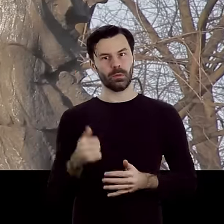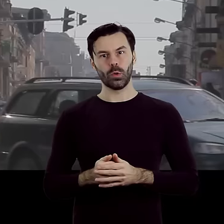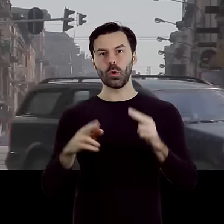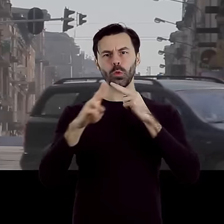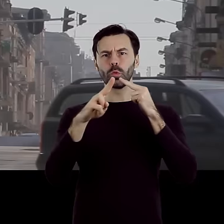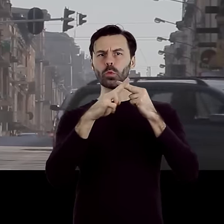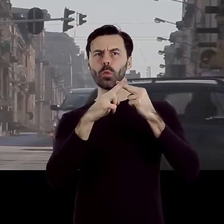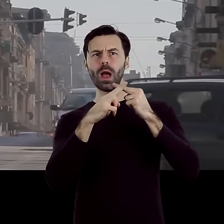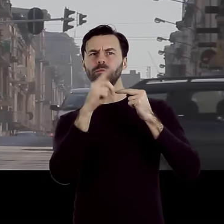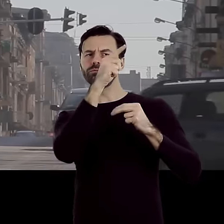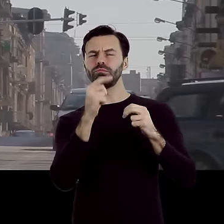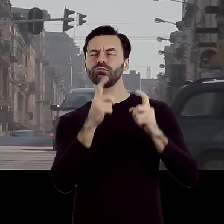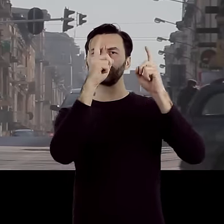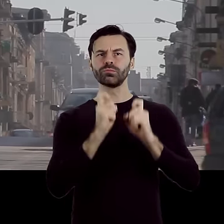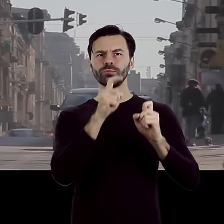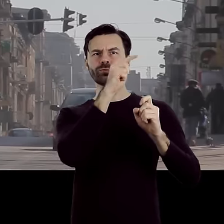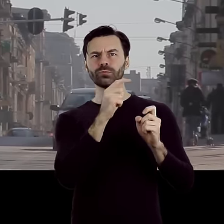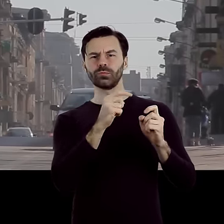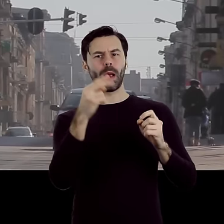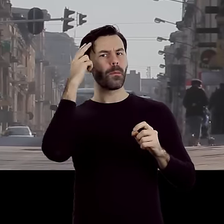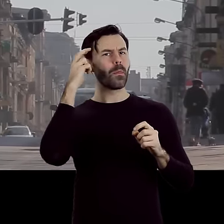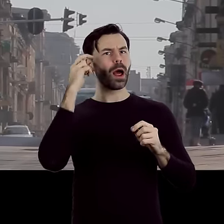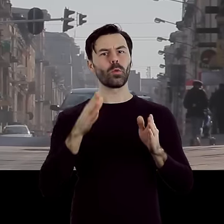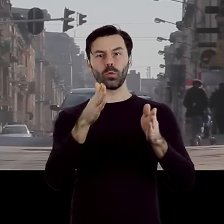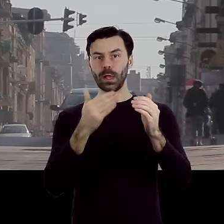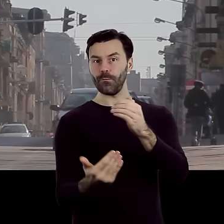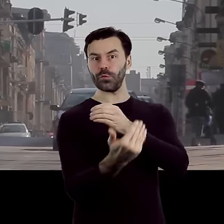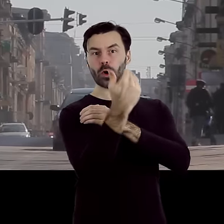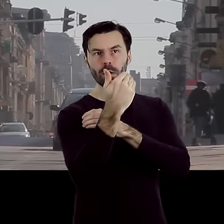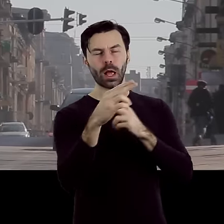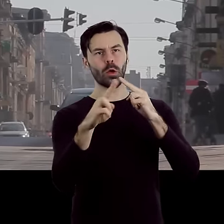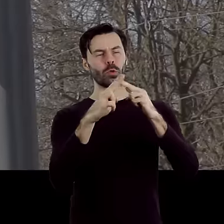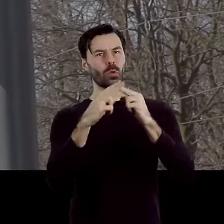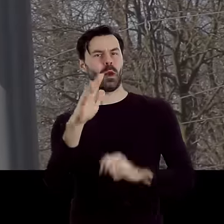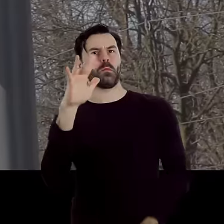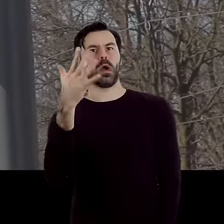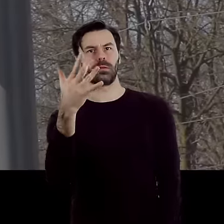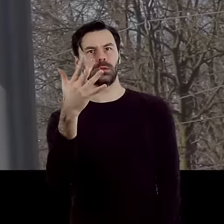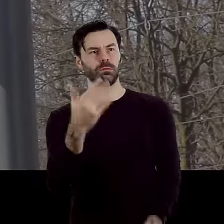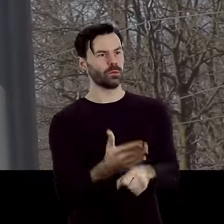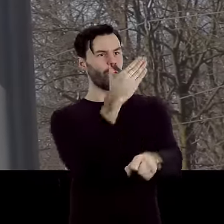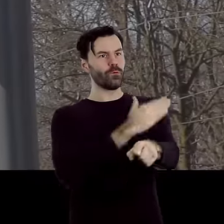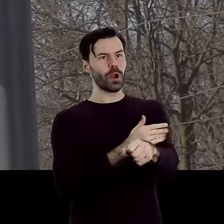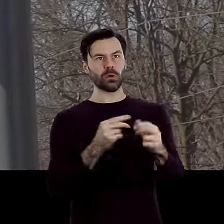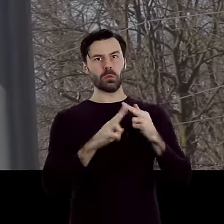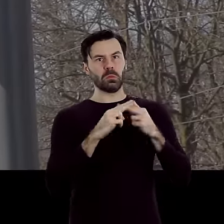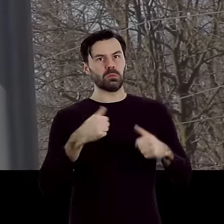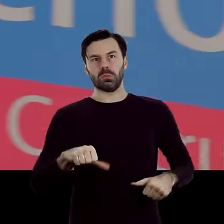Numeracja mającej swój początek przy Parku ulicy Wschodniej zaczyna się od numeru piątego. Wcześniejszych numerów